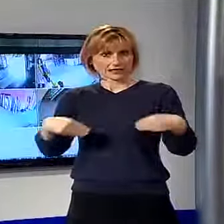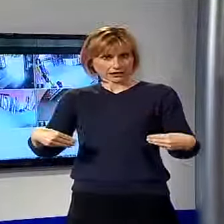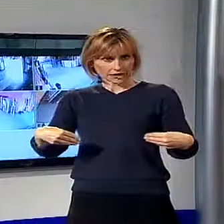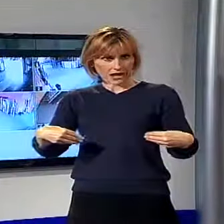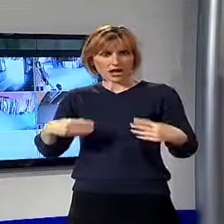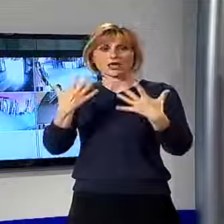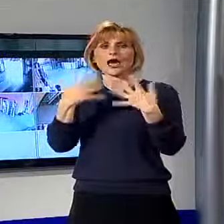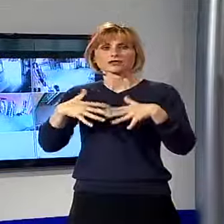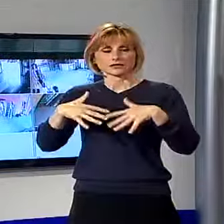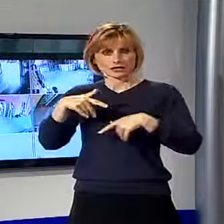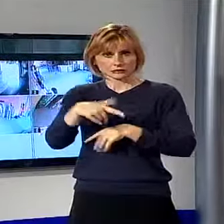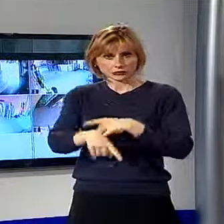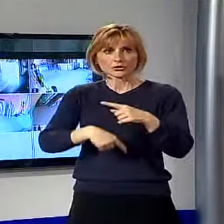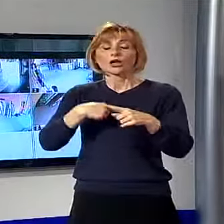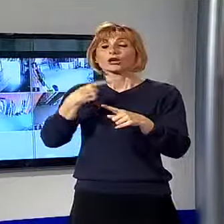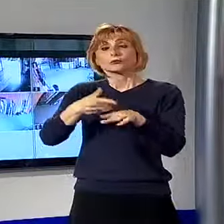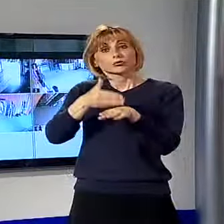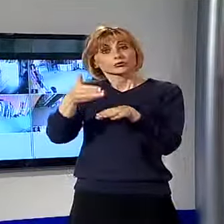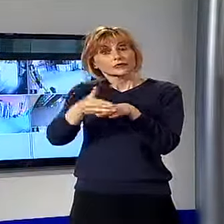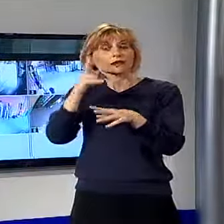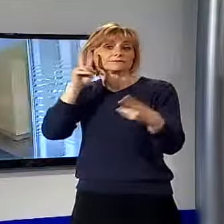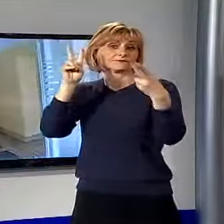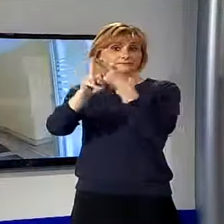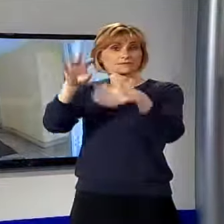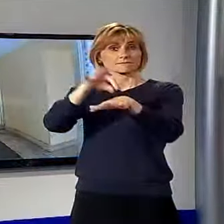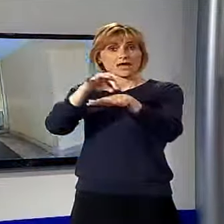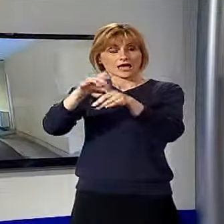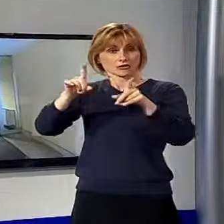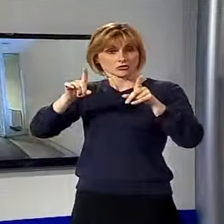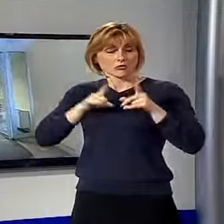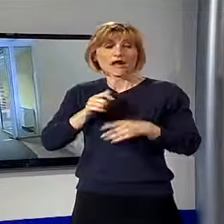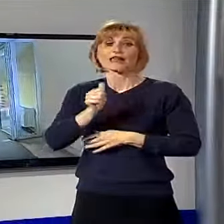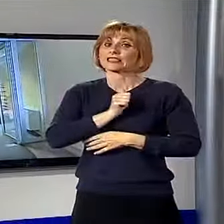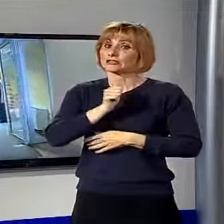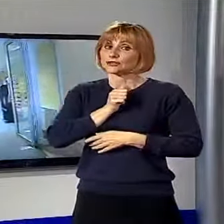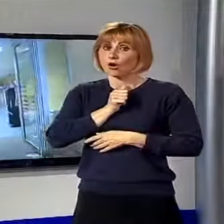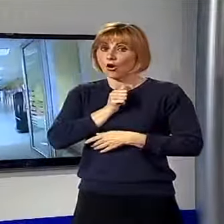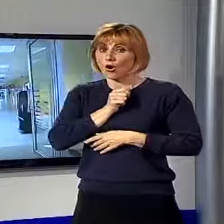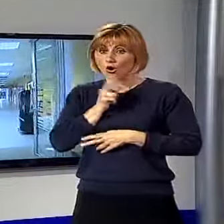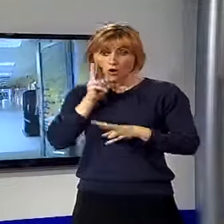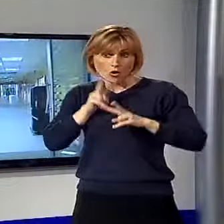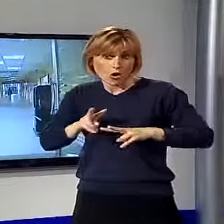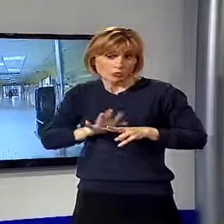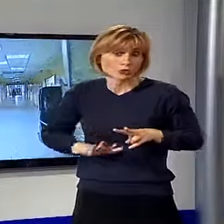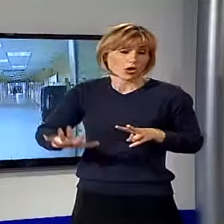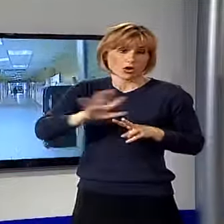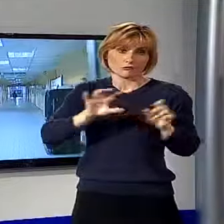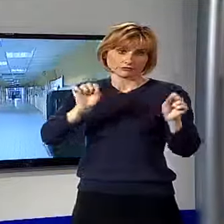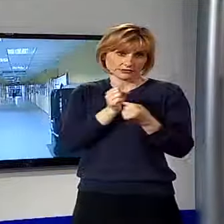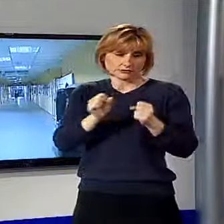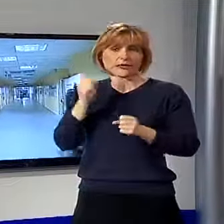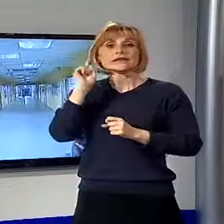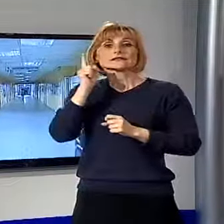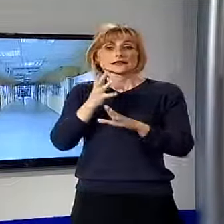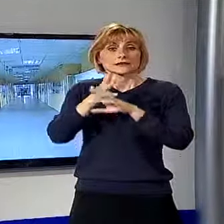Solo successivamente abbiamo incontrato il medico di guardia che da solo non può certo sorvegliare tutta l'area. Se ad entrare fosse